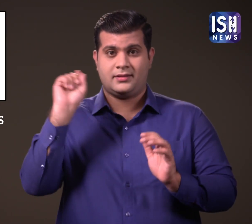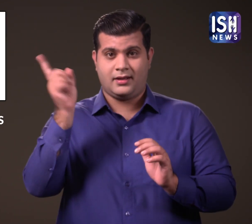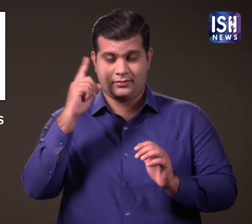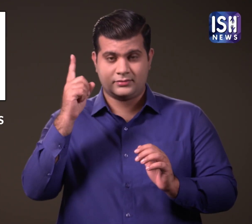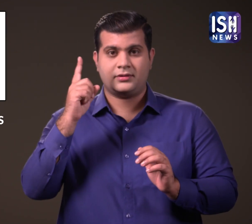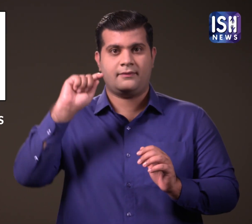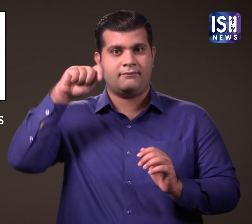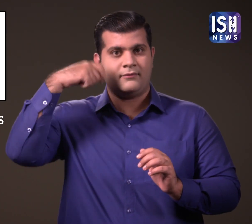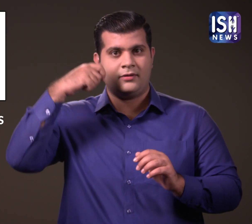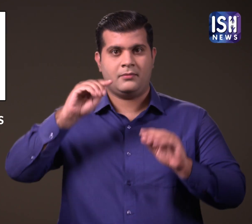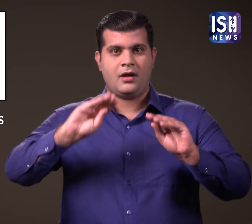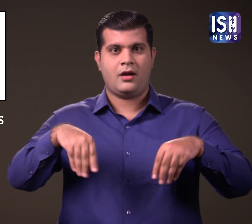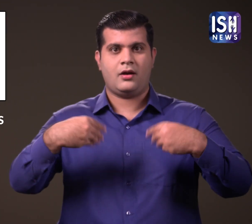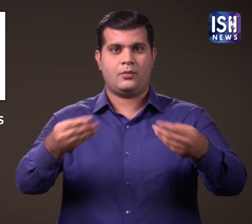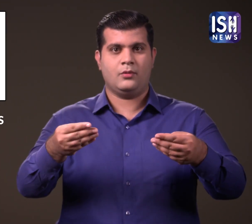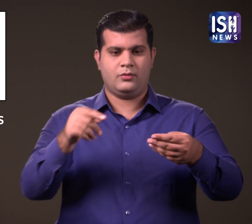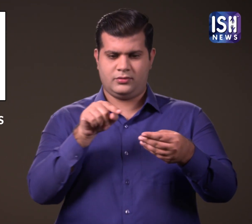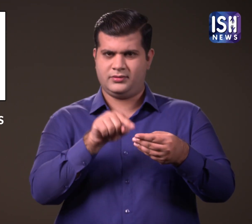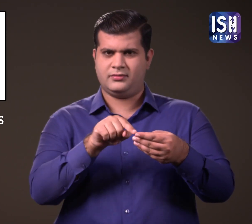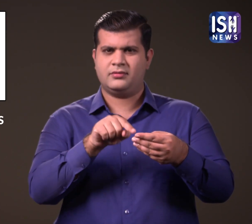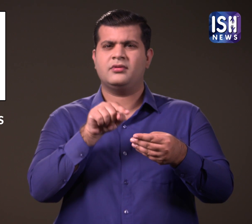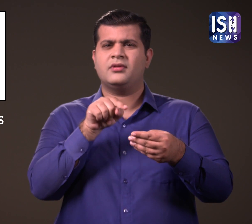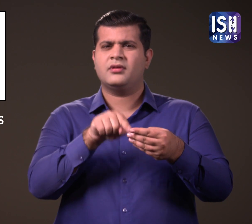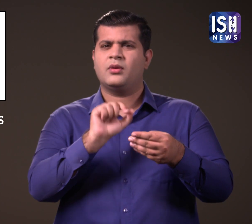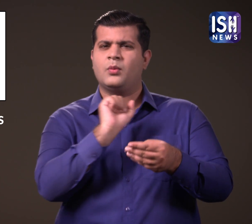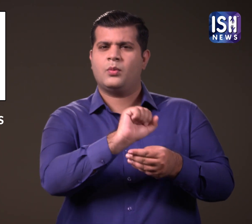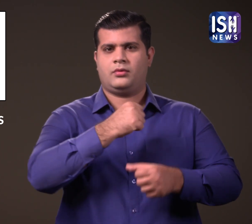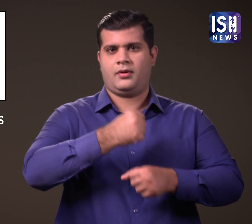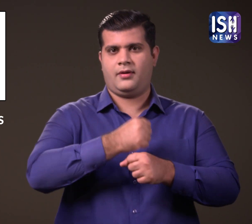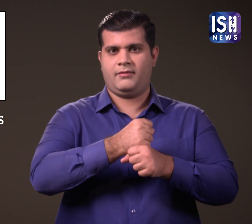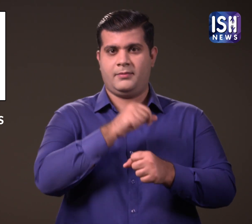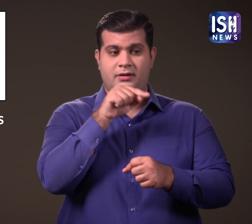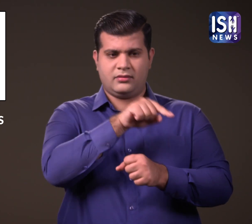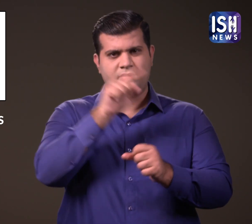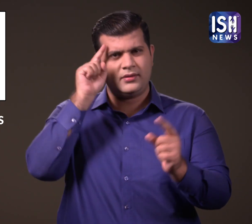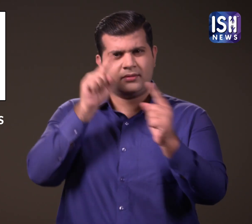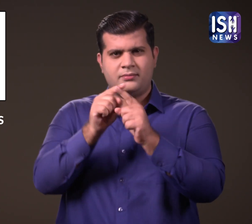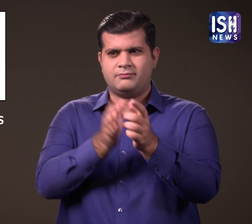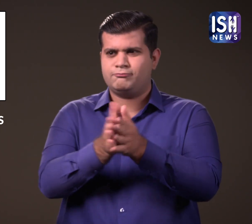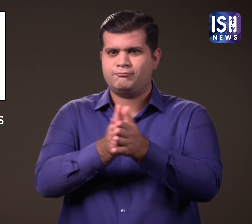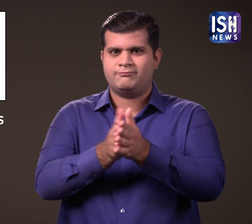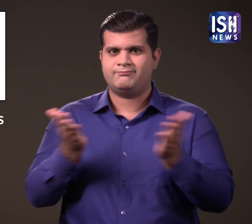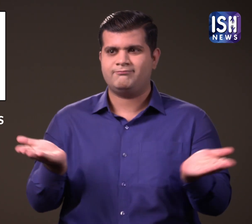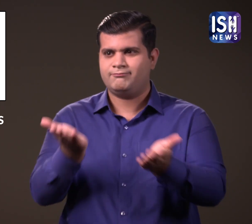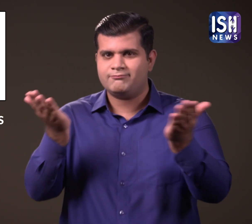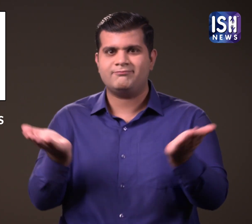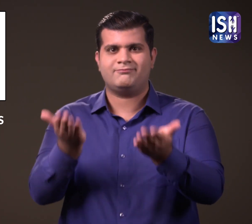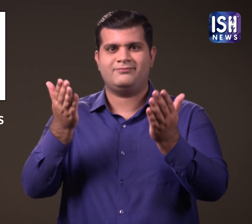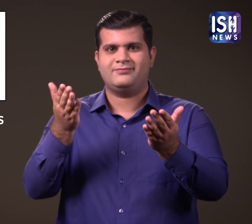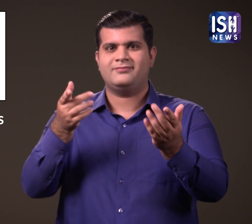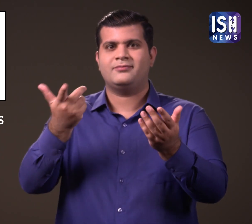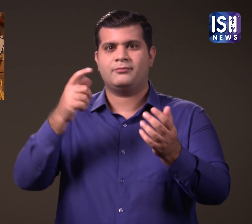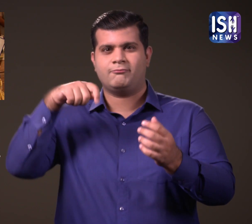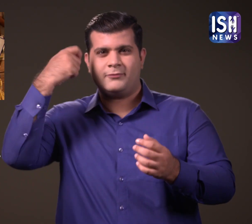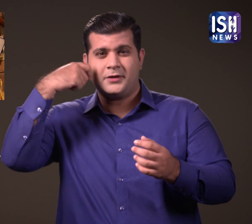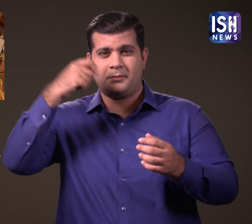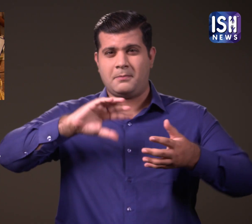विबिन्न कहानियों, अभिनेताओं, बाल कलाकारों, आदिपराधारित फिल्मों को प्रोचसाहित करने के लिए सरकात्वारा राष्ट्य फिल्म पुरस्कार प्रदान किये जाते